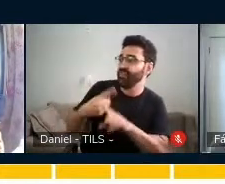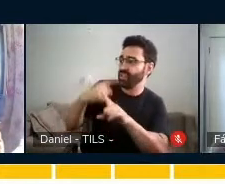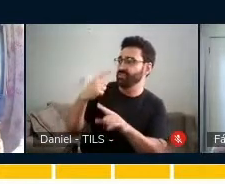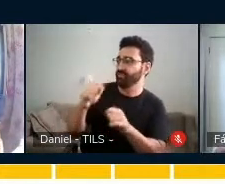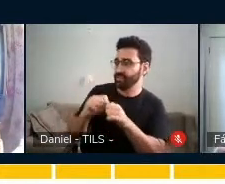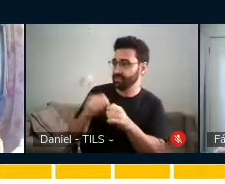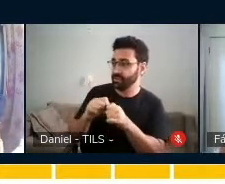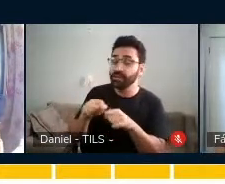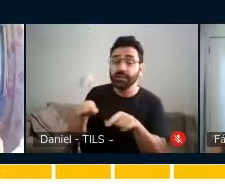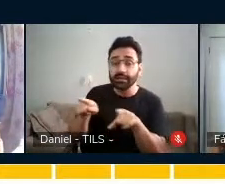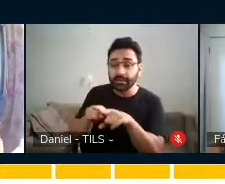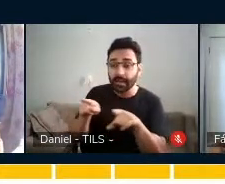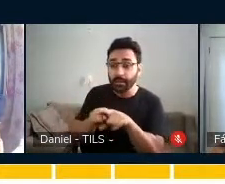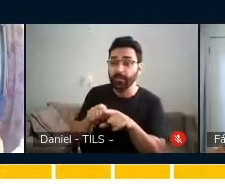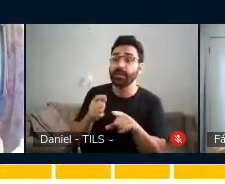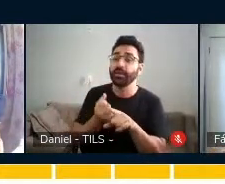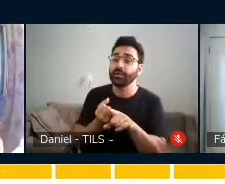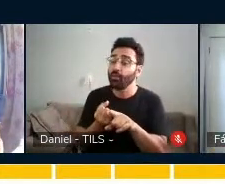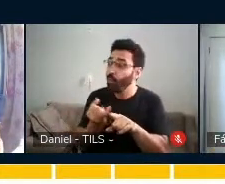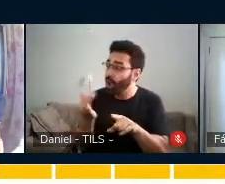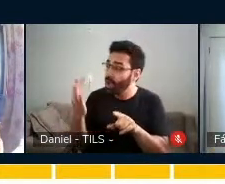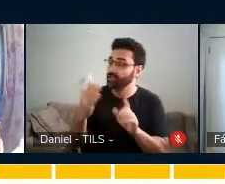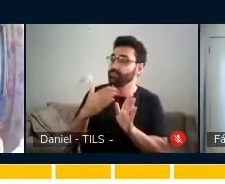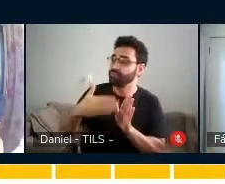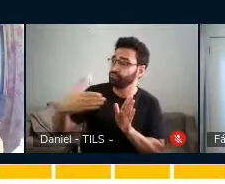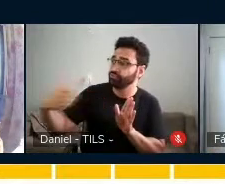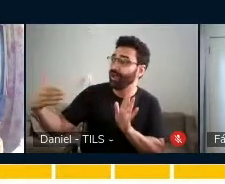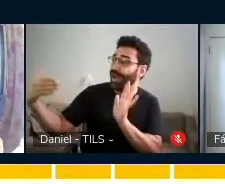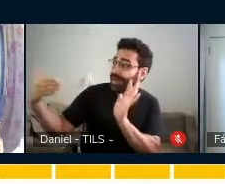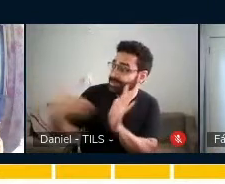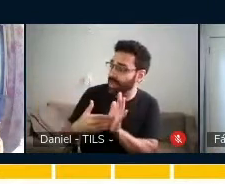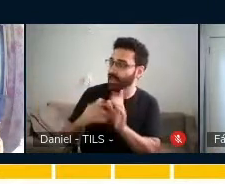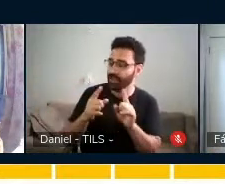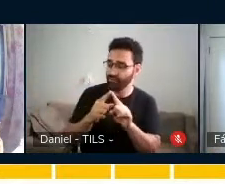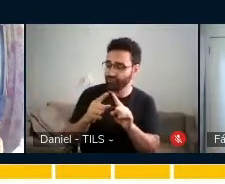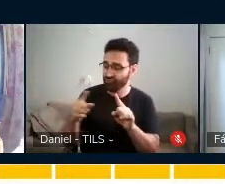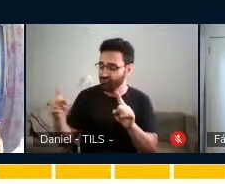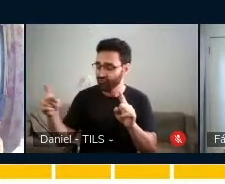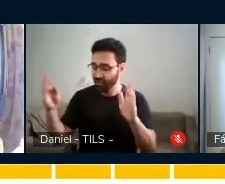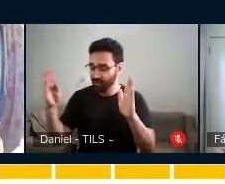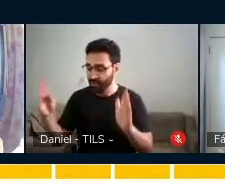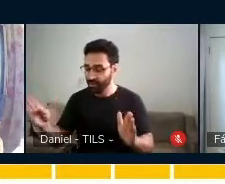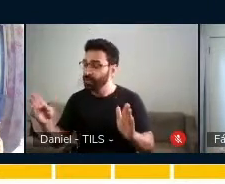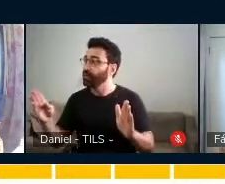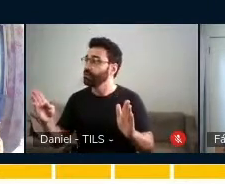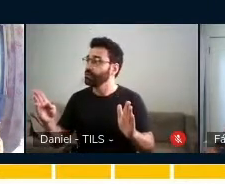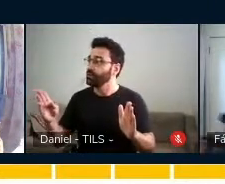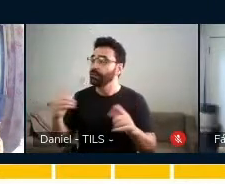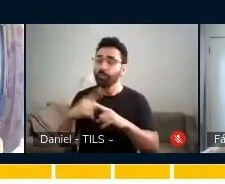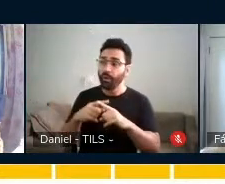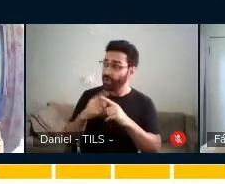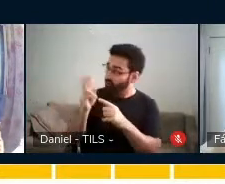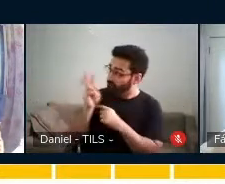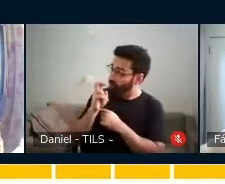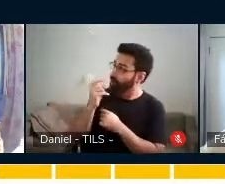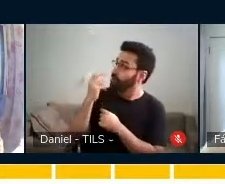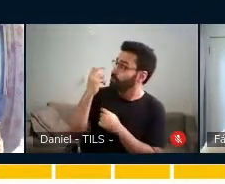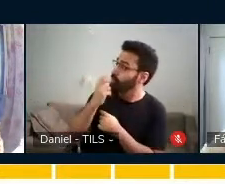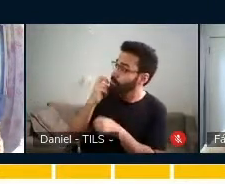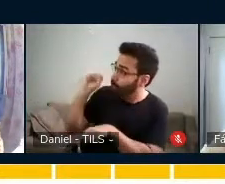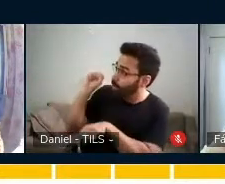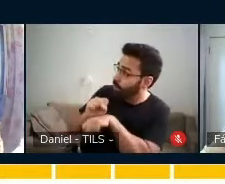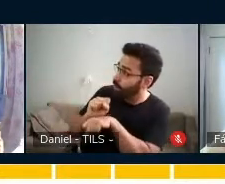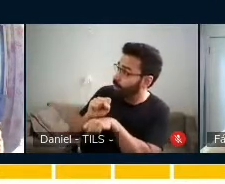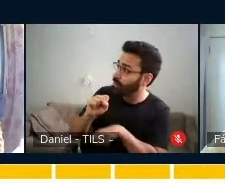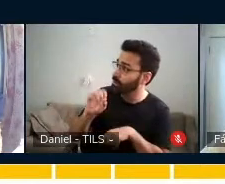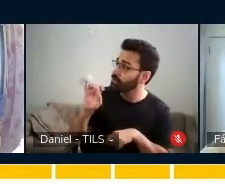mesma coisa até a música acabar, porque eu vi que você tinha parado de mexer a boca, agora é só a